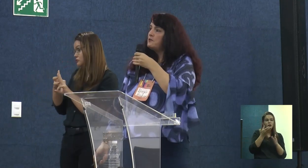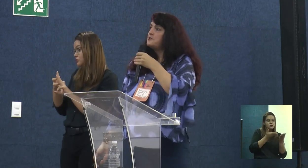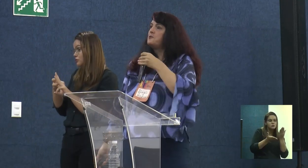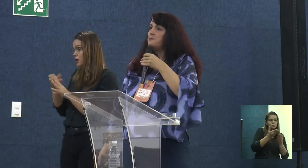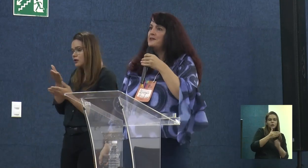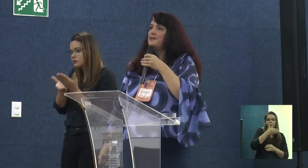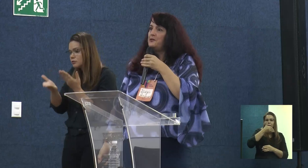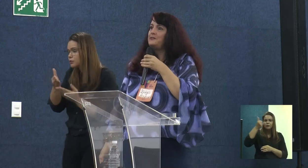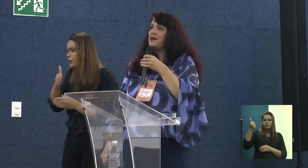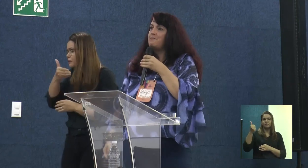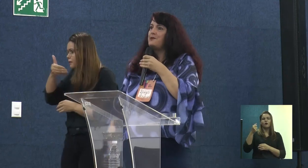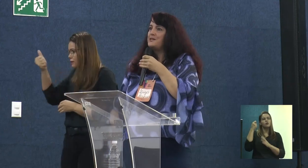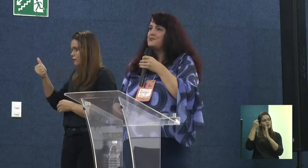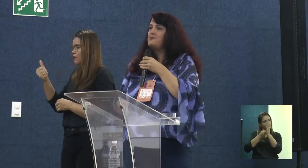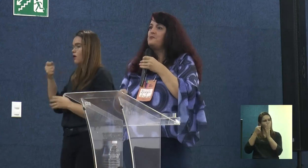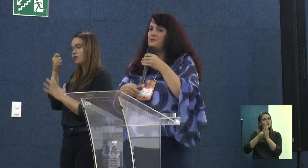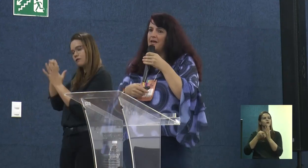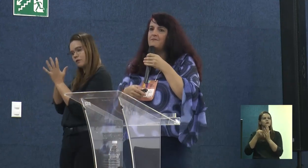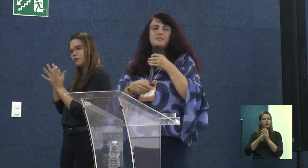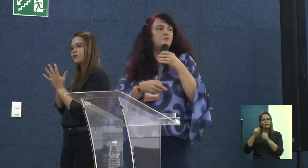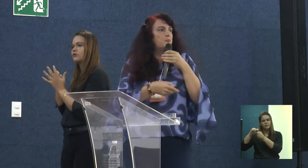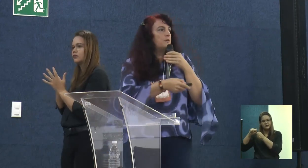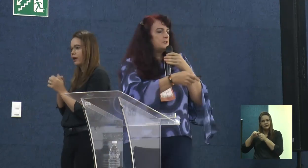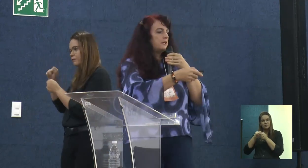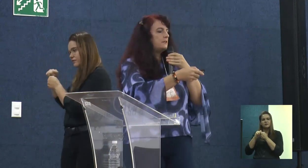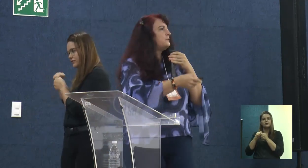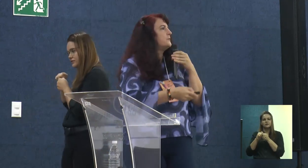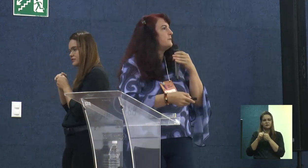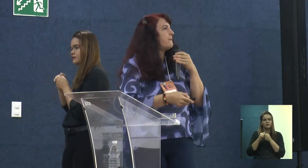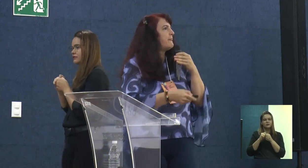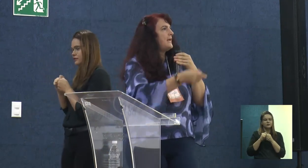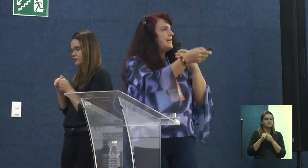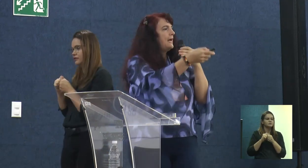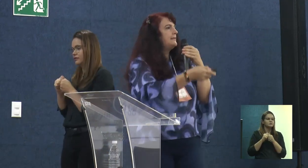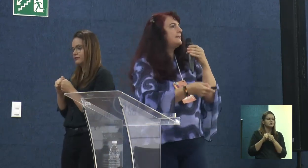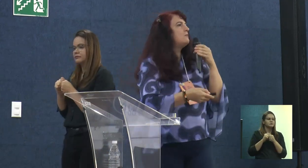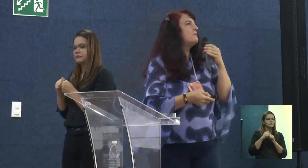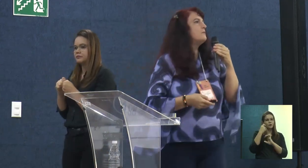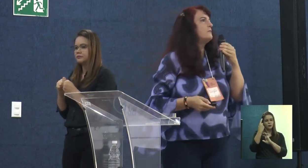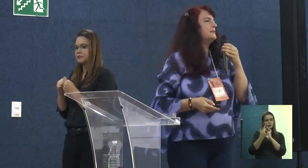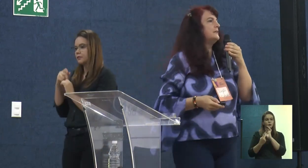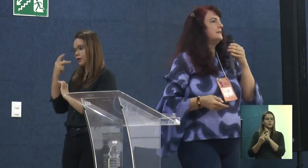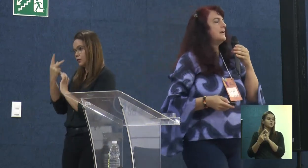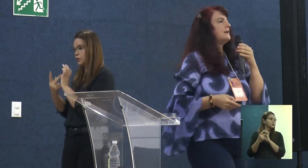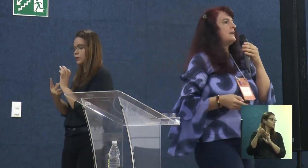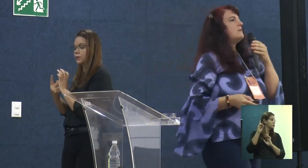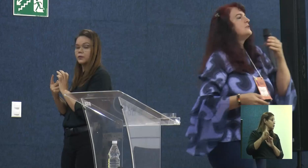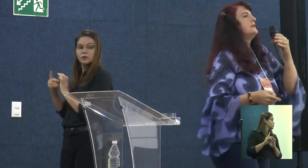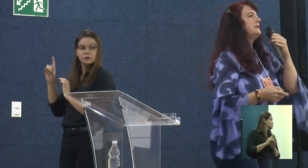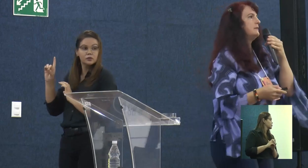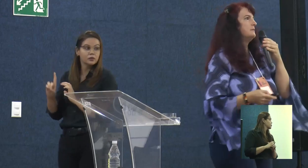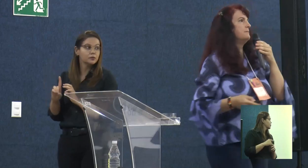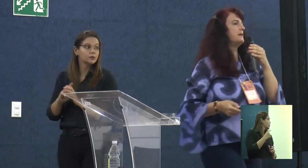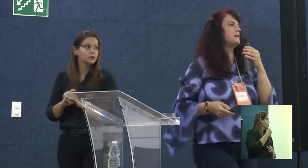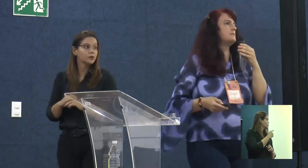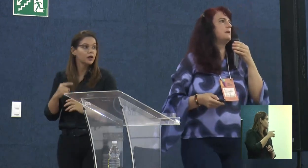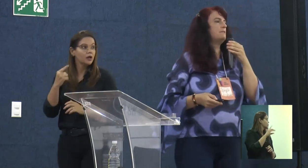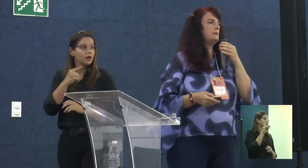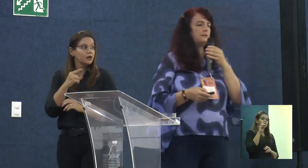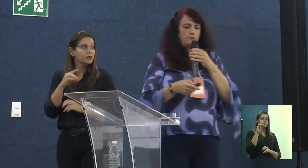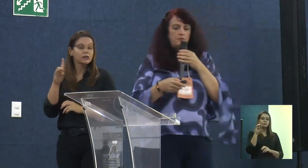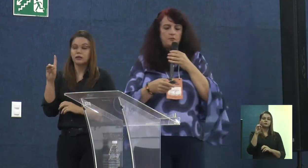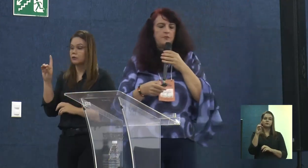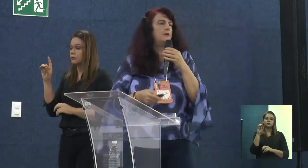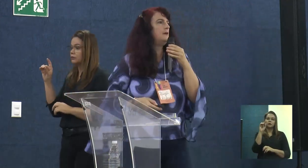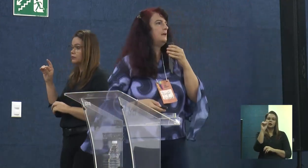Agora nós vamos lutar por isso, na revisão do plano diretor. Ali está o Adriano e a Cláudia, que é do Minha Casa